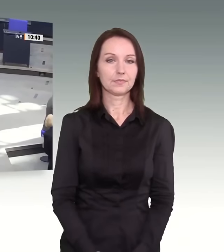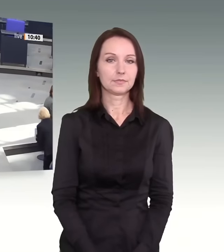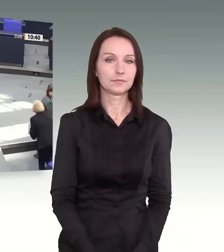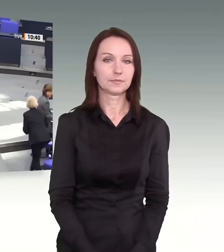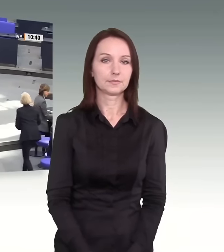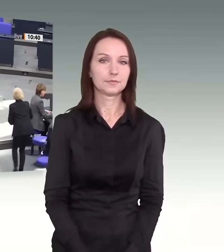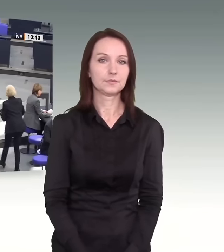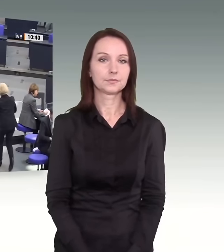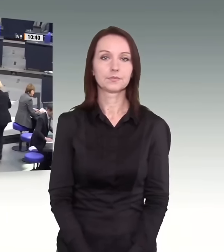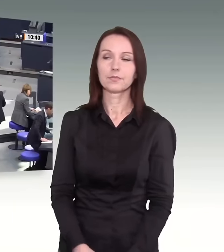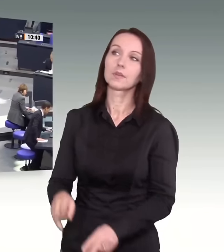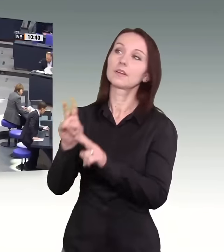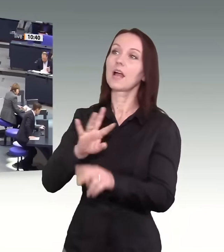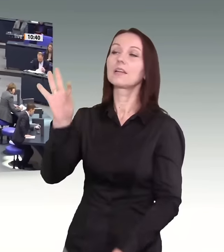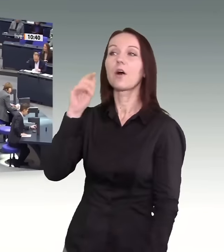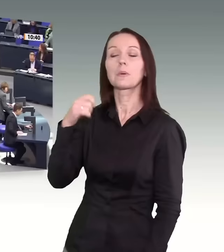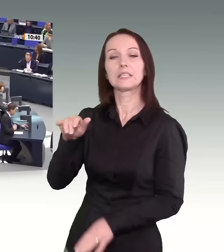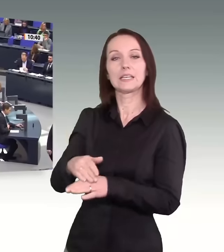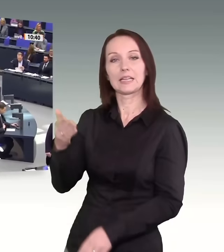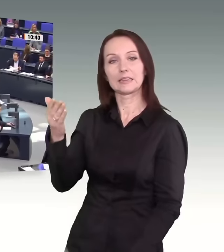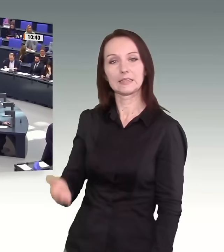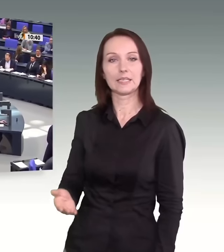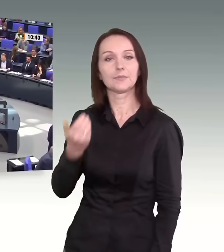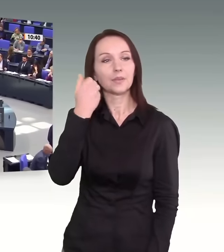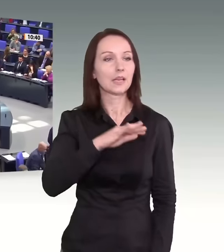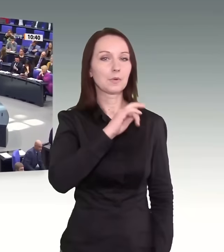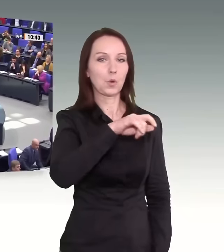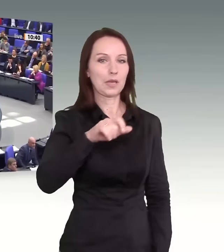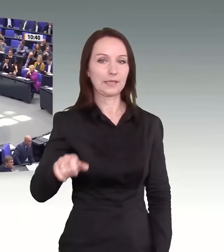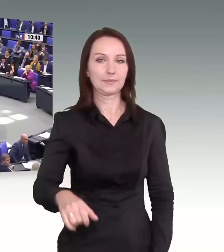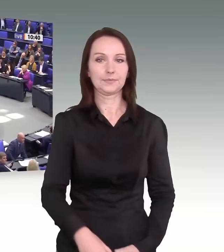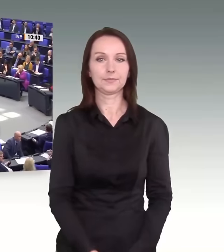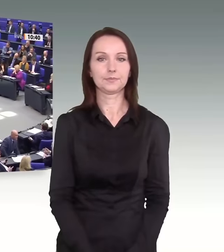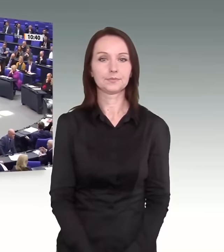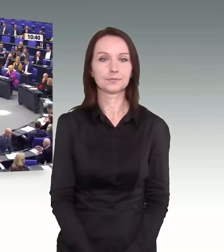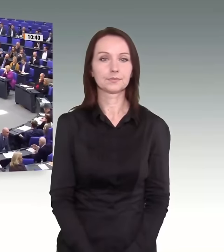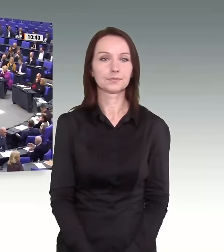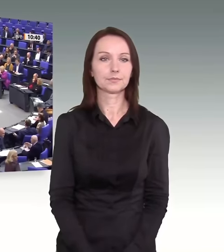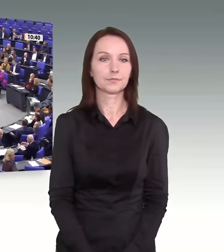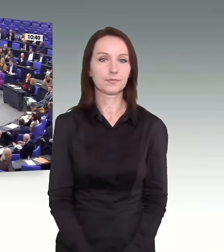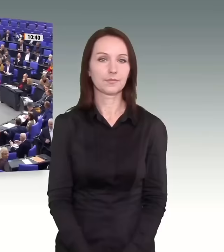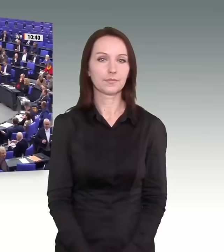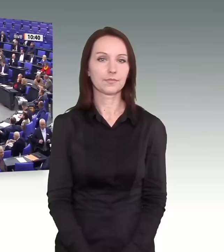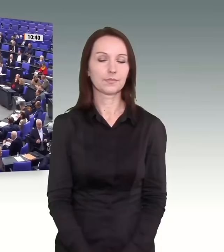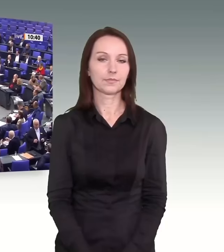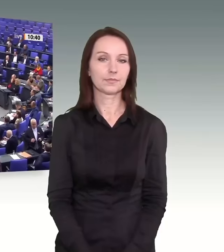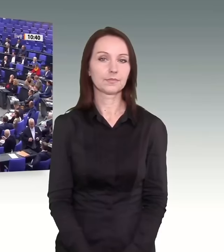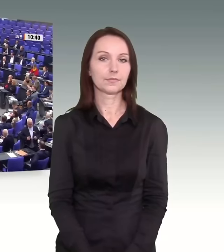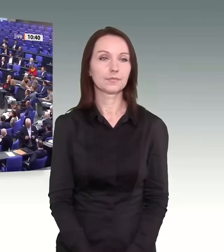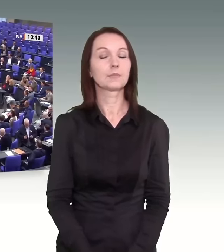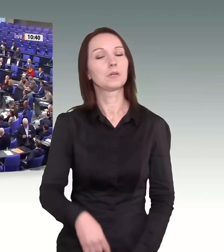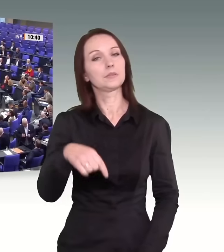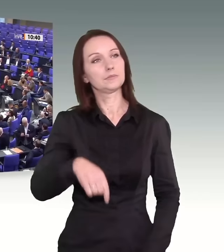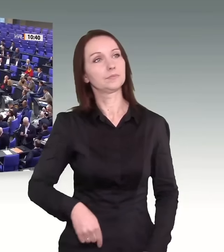Sehr geehrte Frau Präsidentin, liebe Kolleginnen und Kollegen, ich würde mich freuen, wenn der